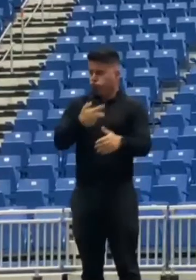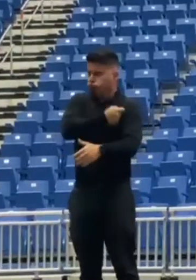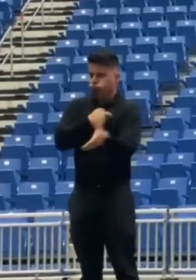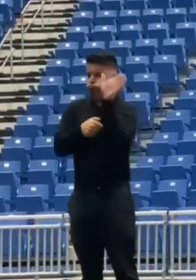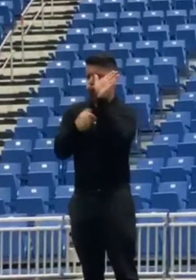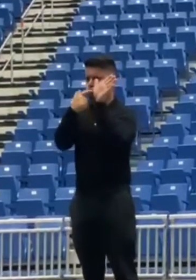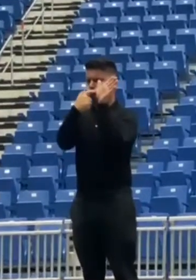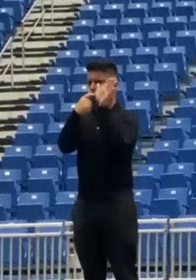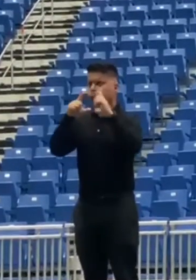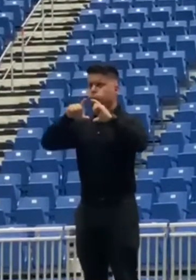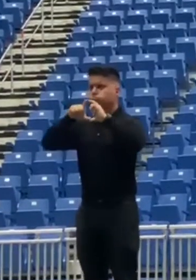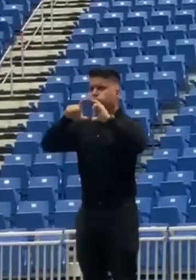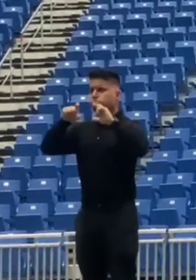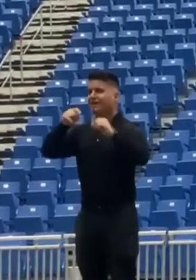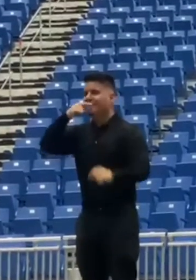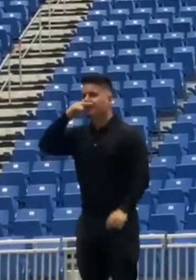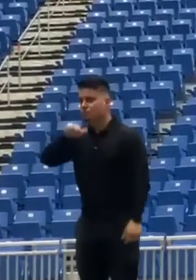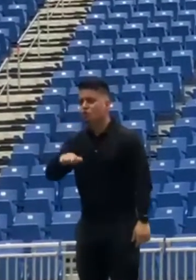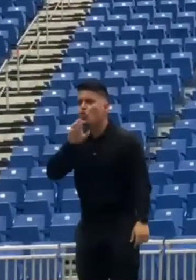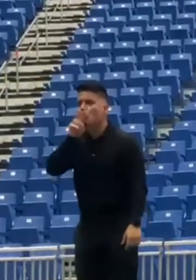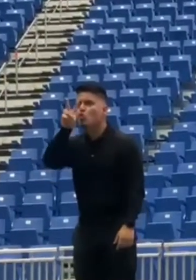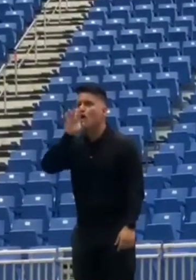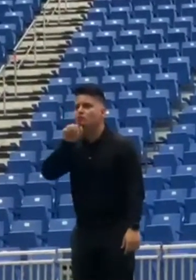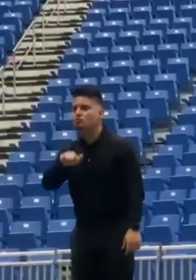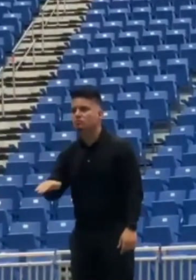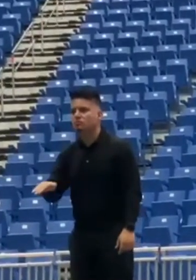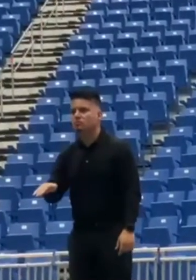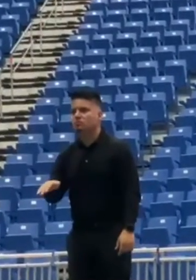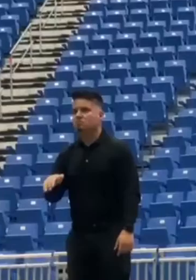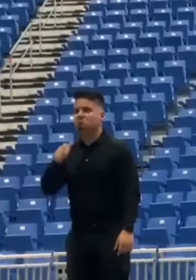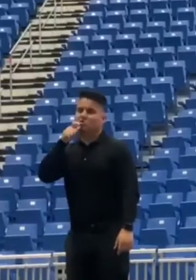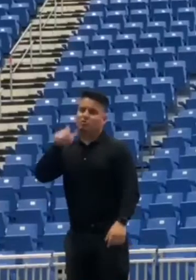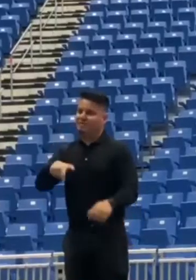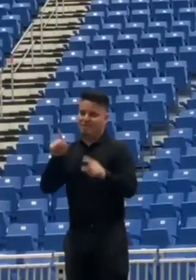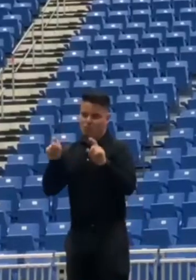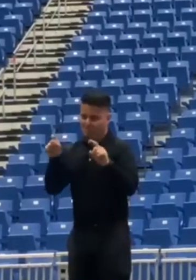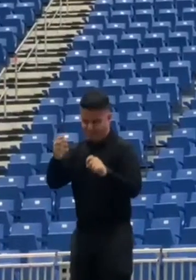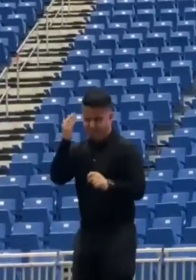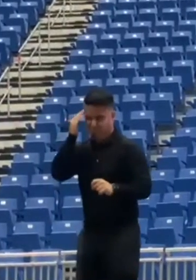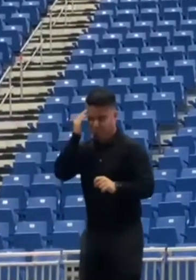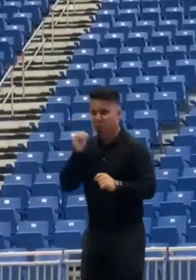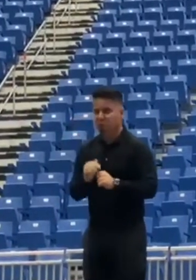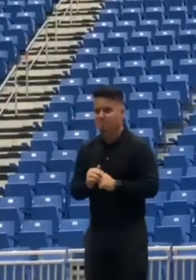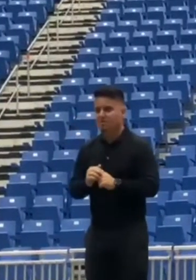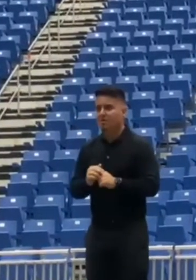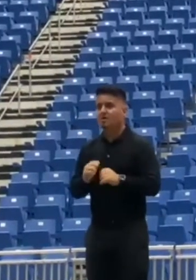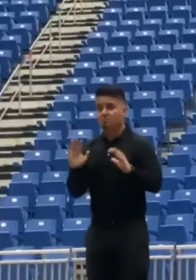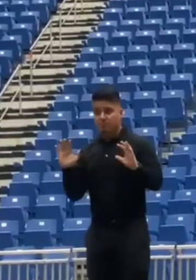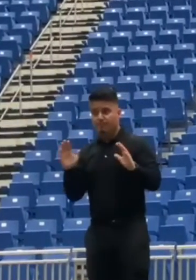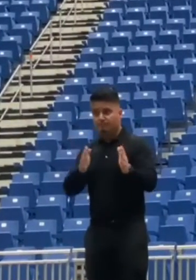quedan exentos de tener que hacerse las pruebas. Se delega la autorización de los campamentos de verano,